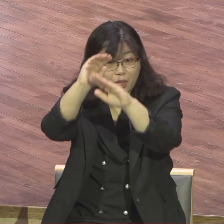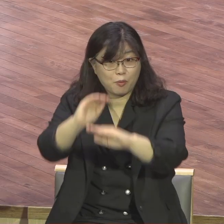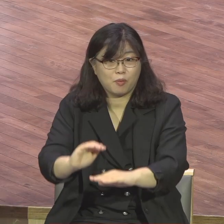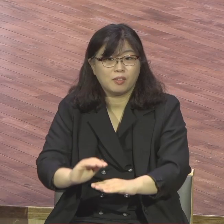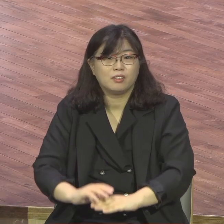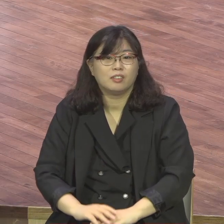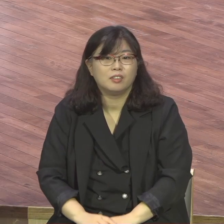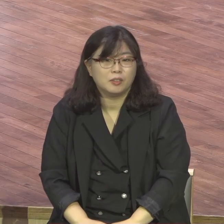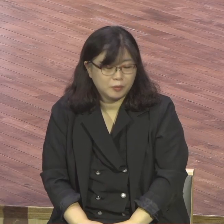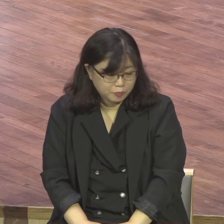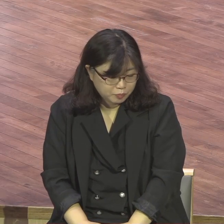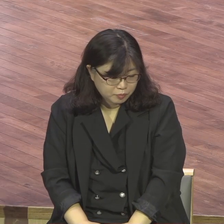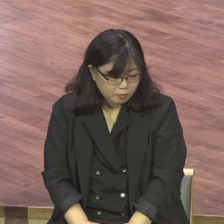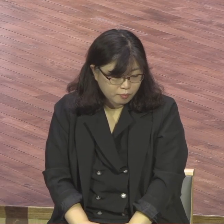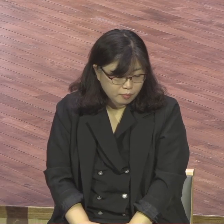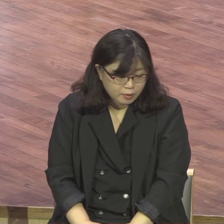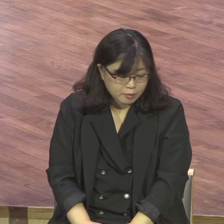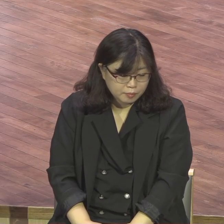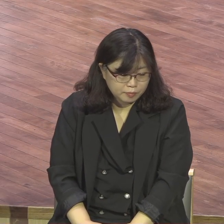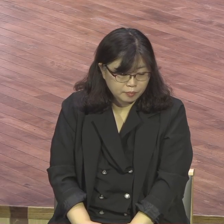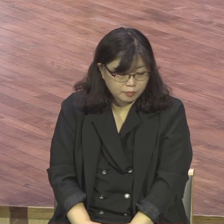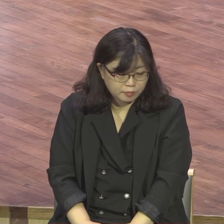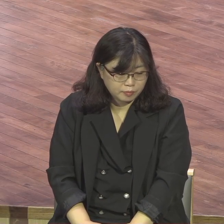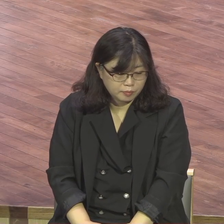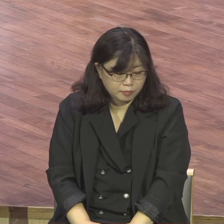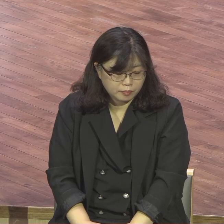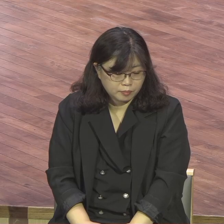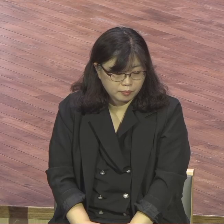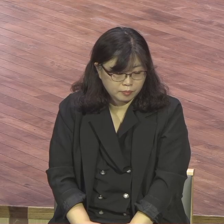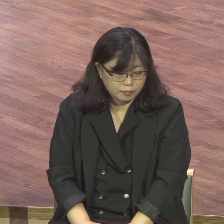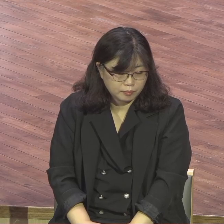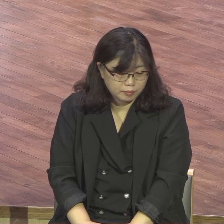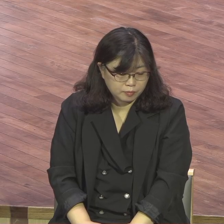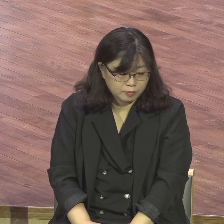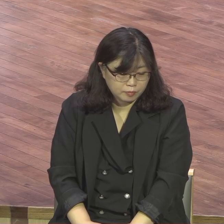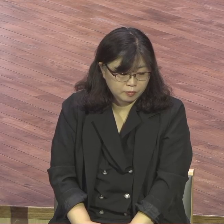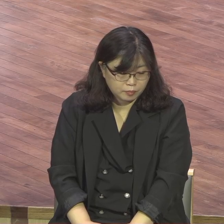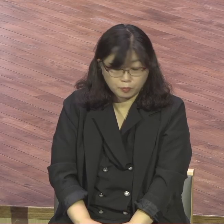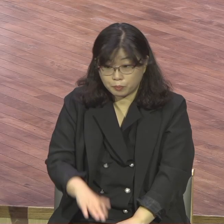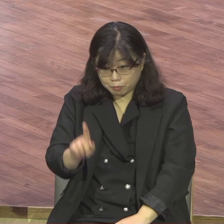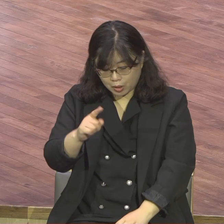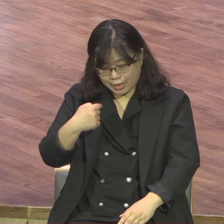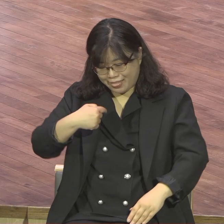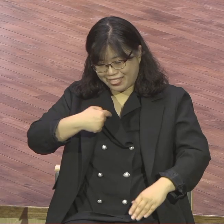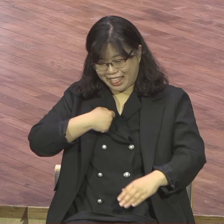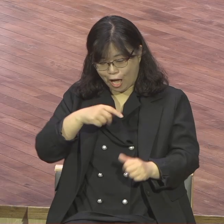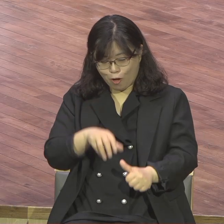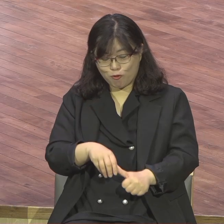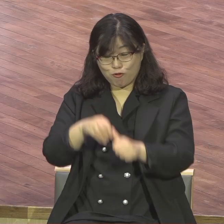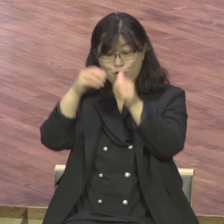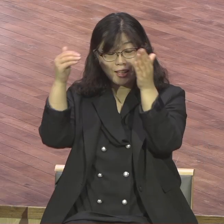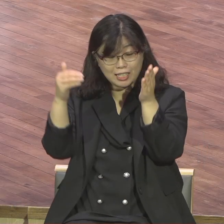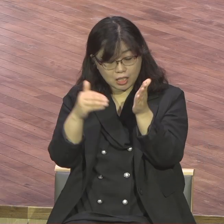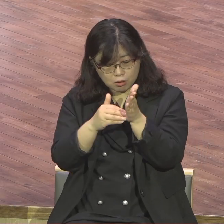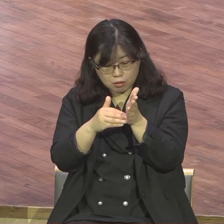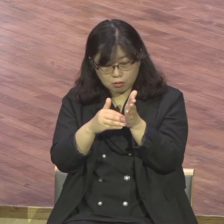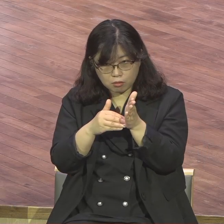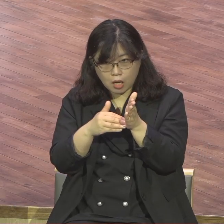예수 그리스도의 십자가 대속이라는 값비싼 대가를 치르고 우리에게